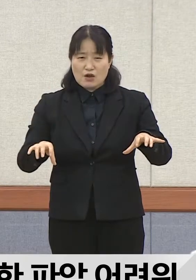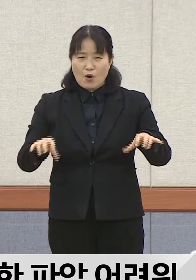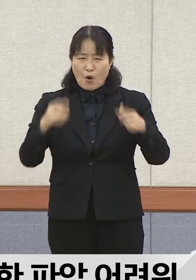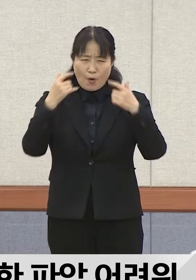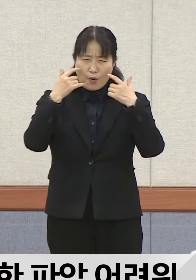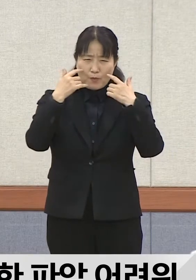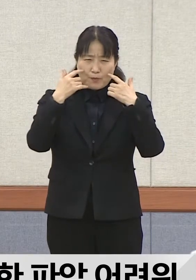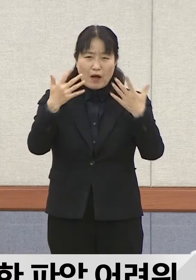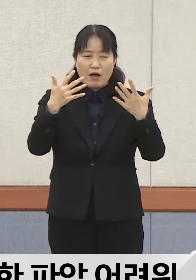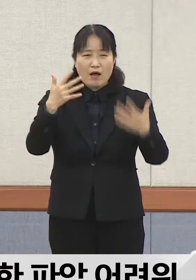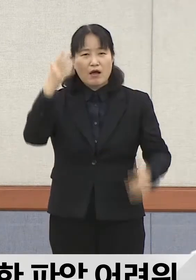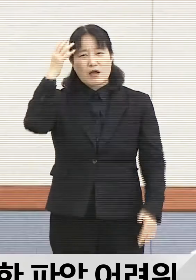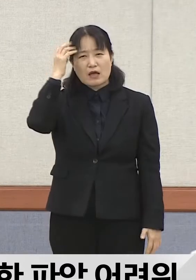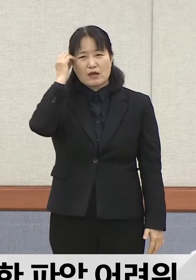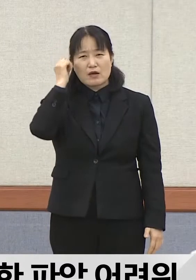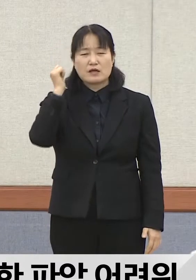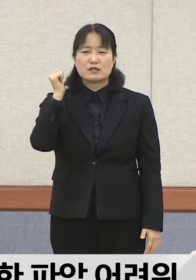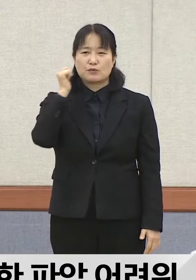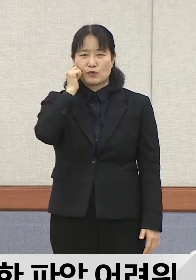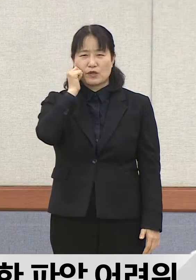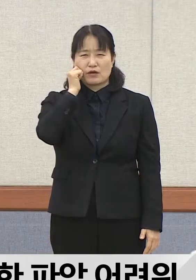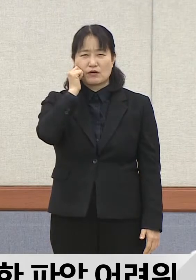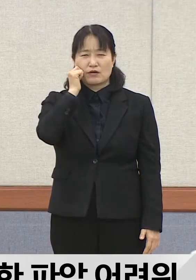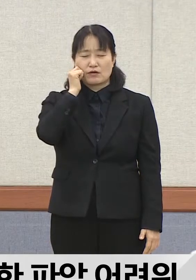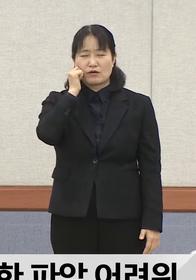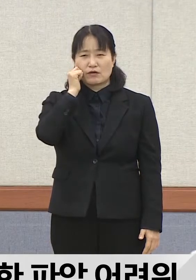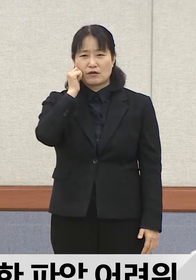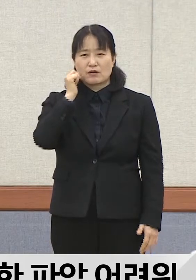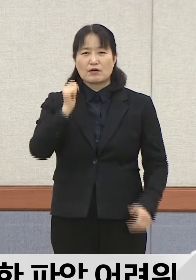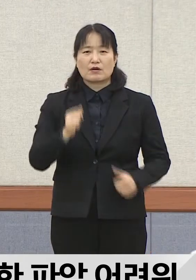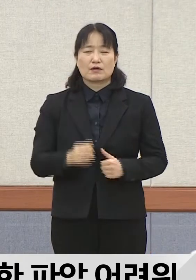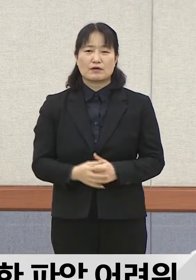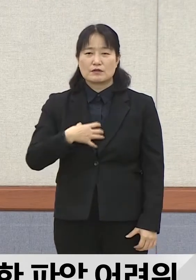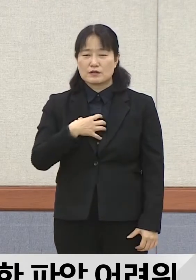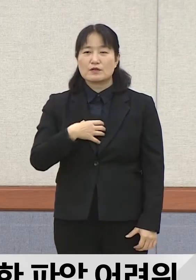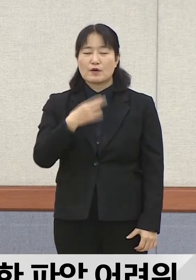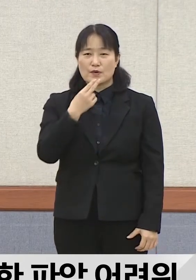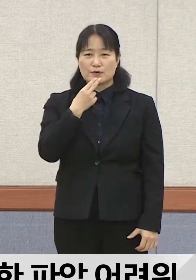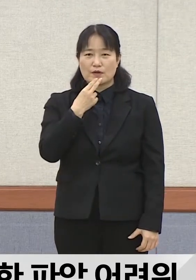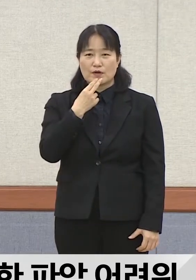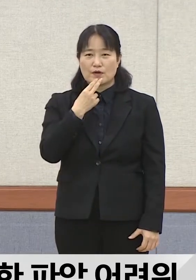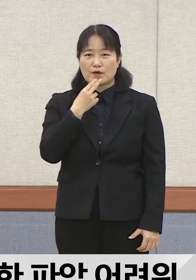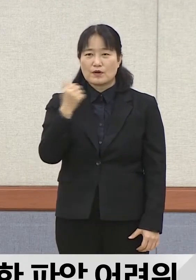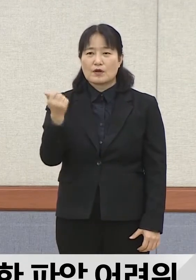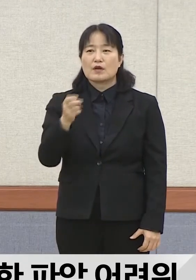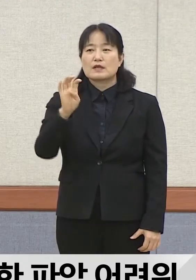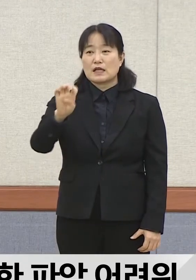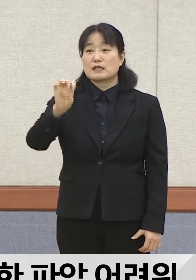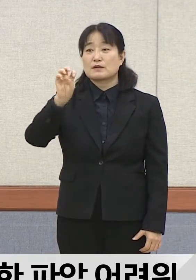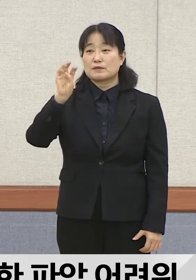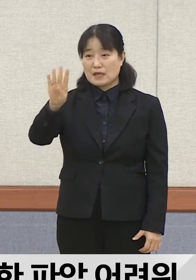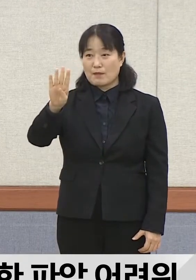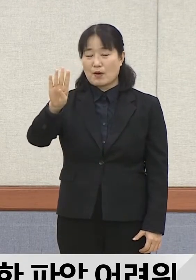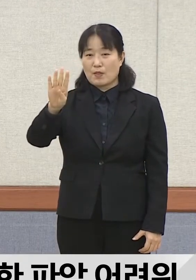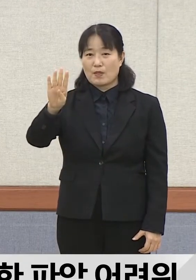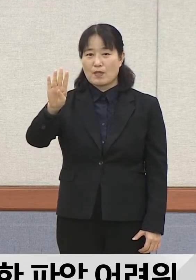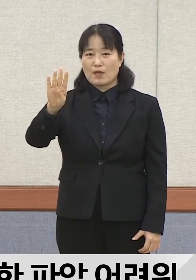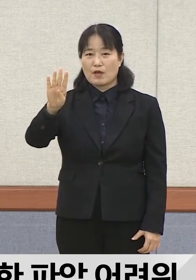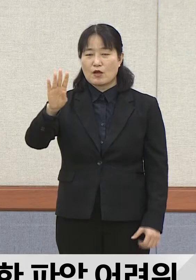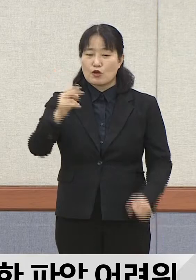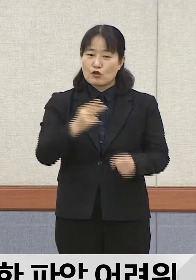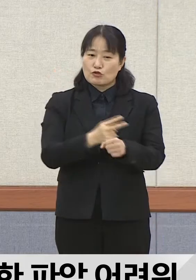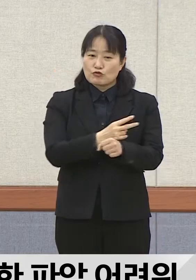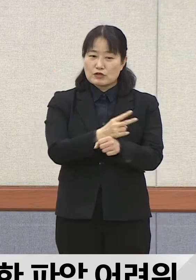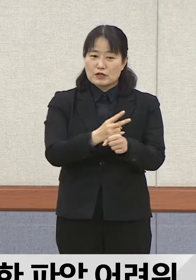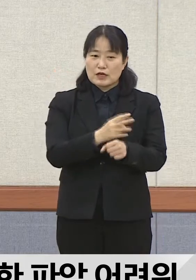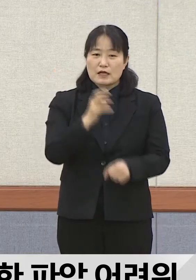저희들이 확인이 정확하게 파악이 되지는 않습니다. 44번 확진자 같은 경우에는 한 2시간